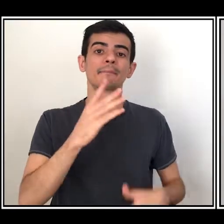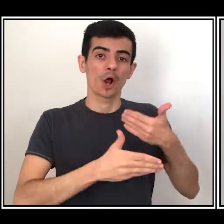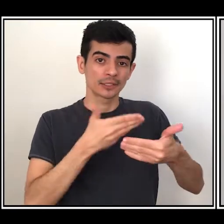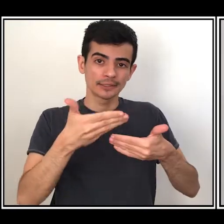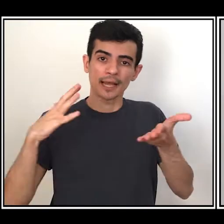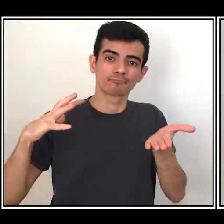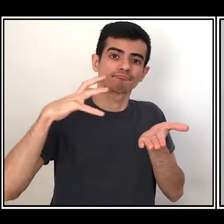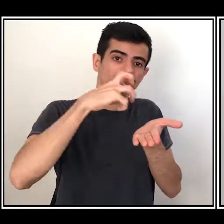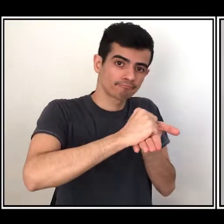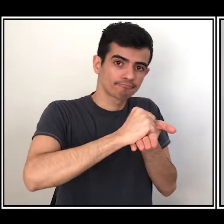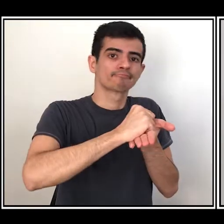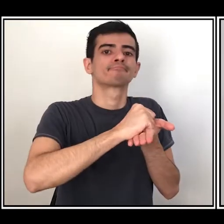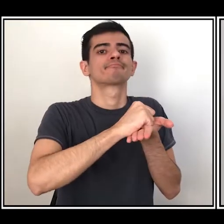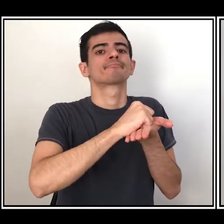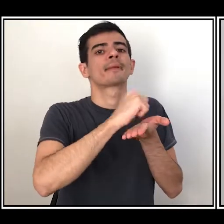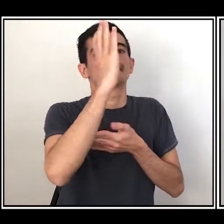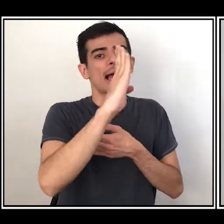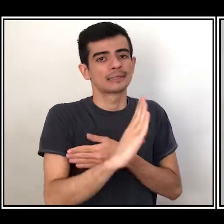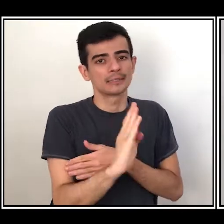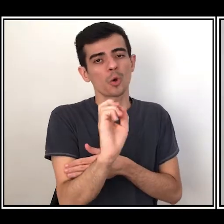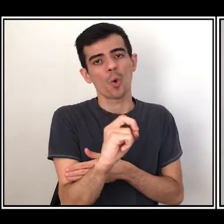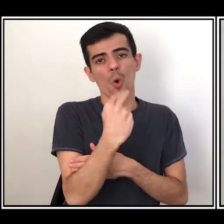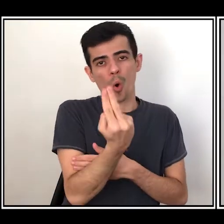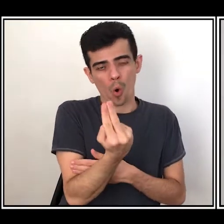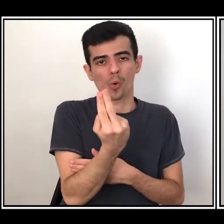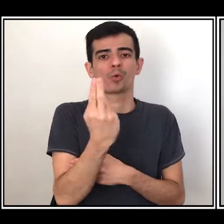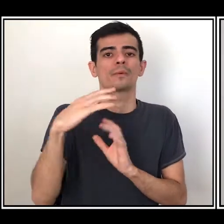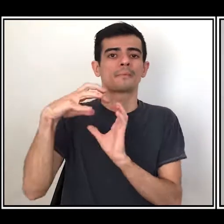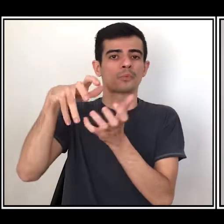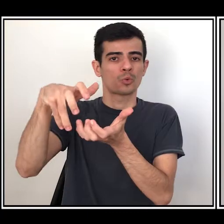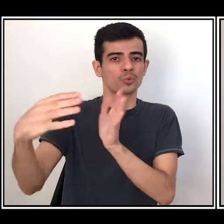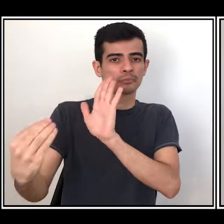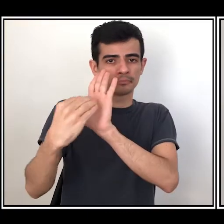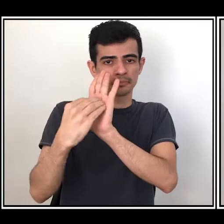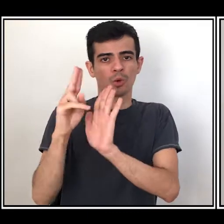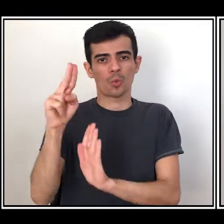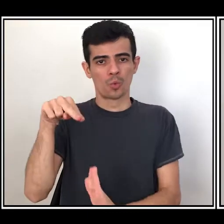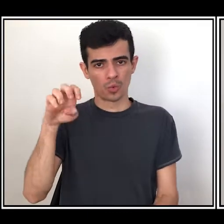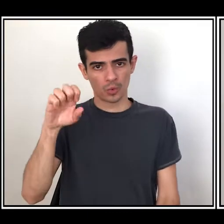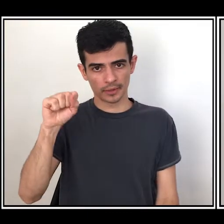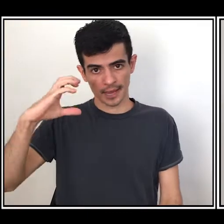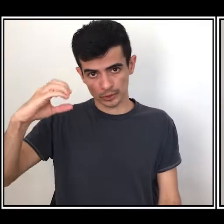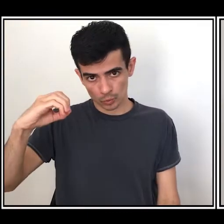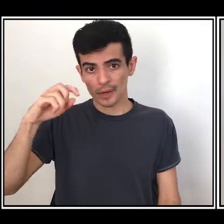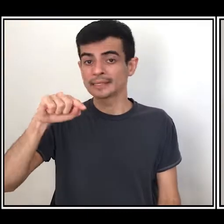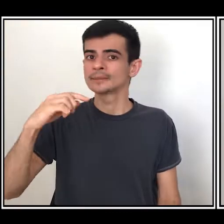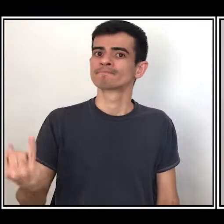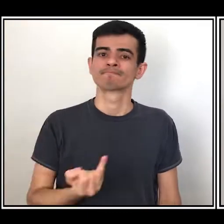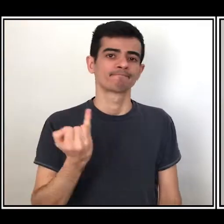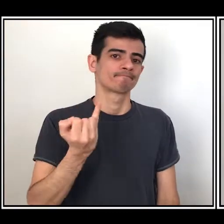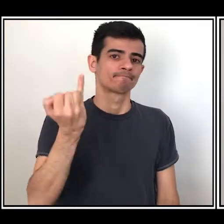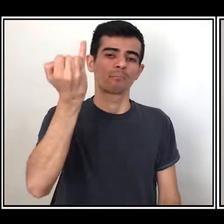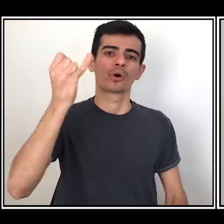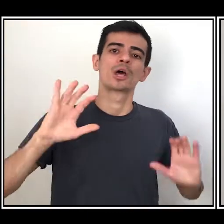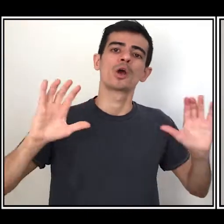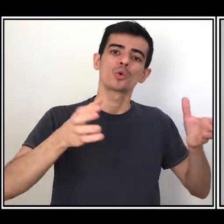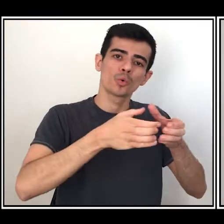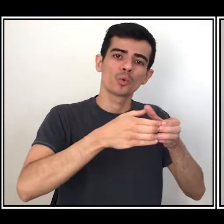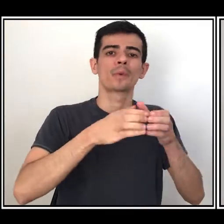brasileiro, ou de classificação e inclusão da lista da Unesco é importante para o grupo ou a comunidade no sentido